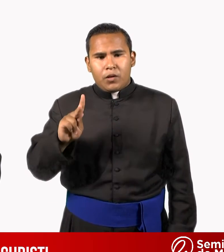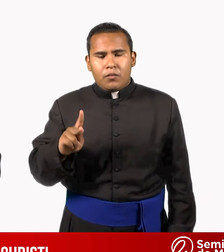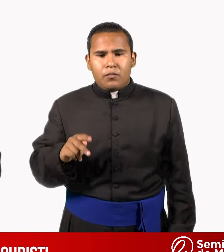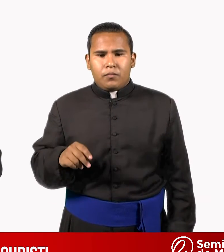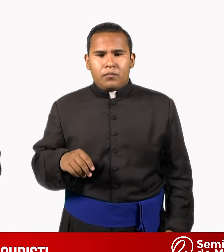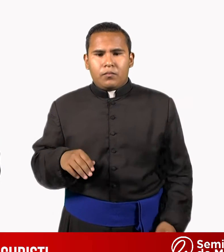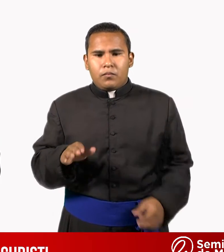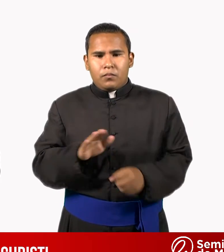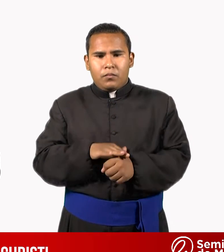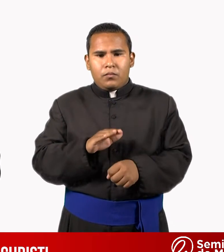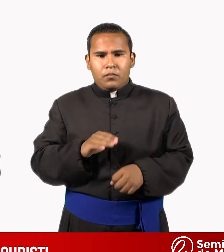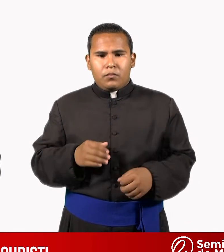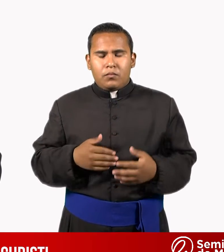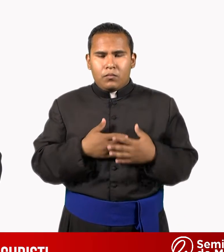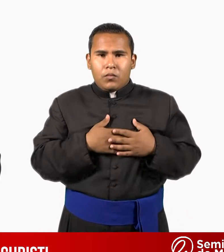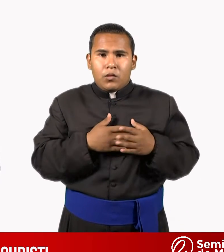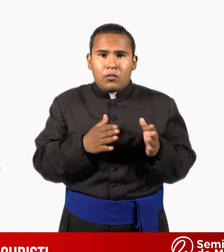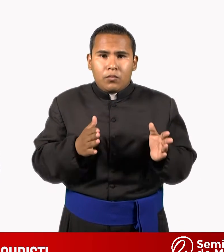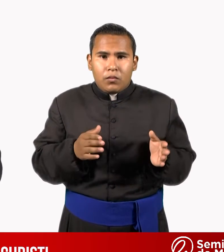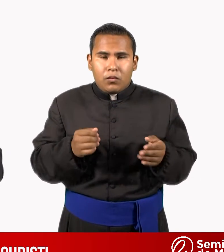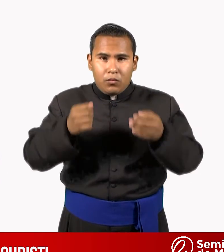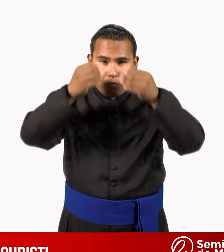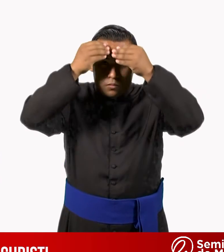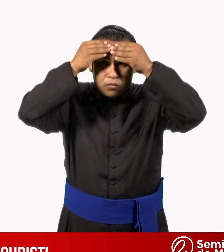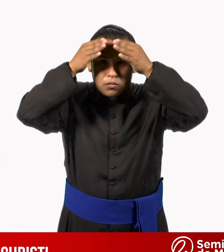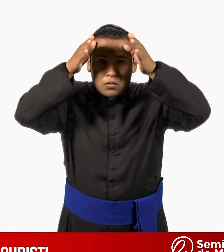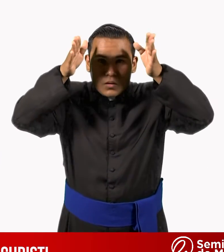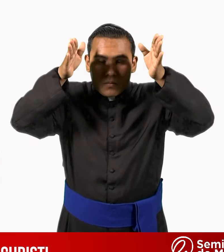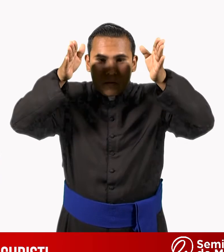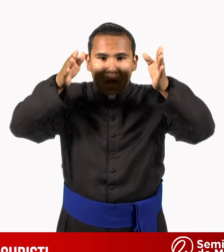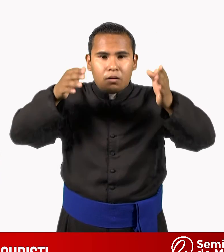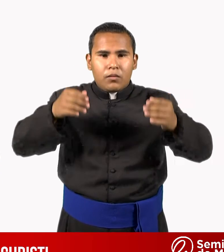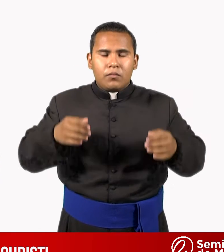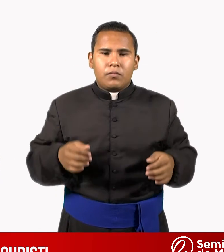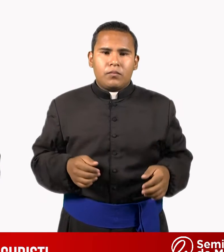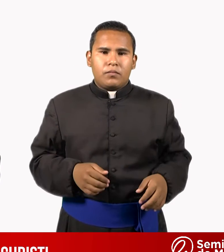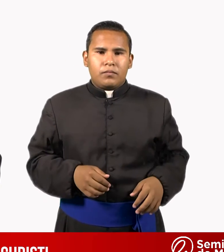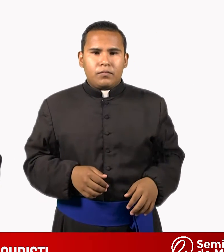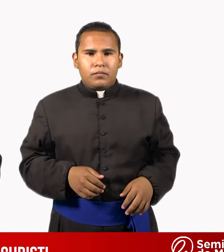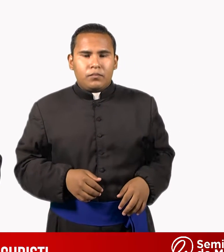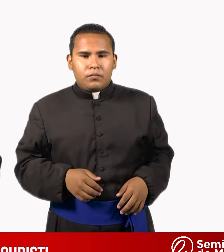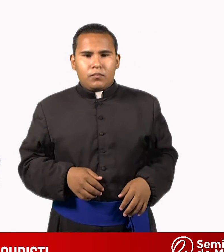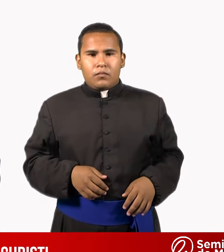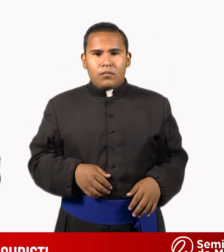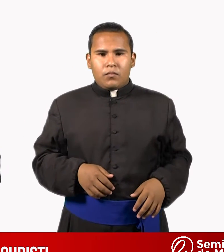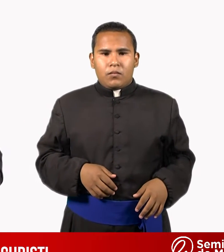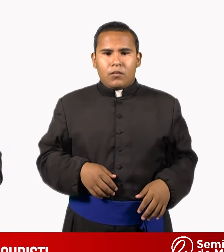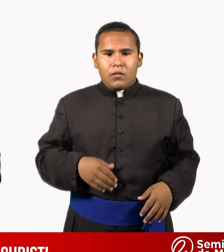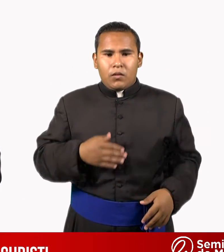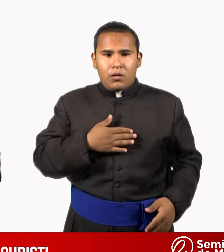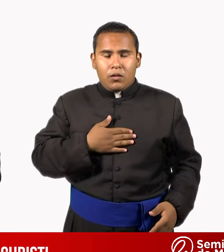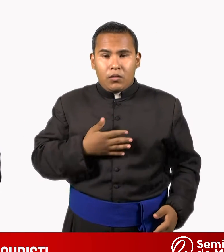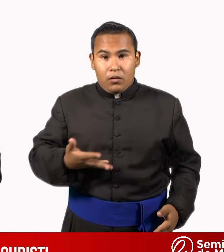de tener la capacidad de abrir nuestro corazón. Implica abrirse, tener un tiempo.